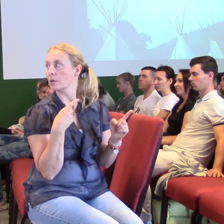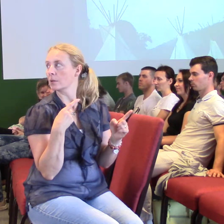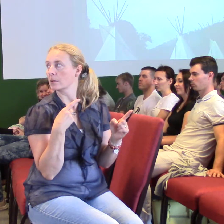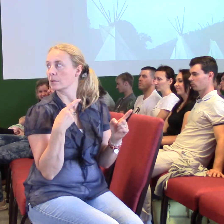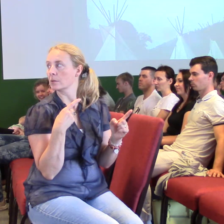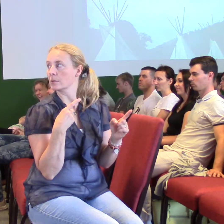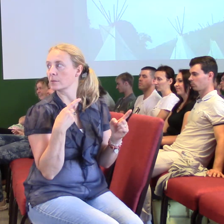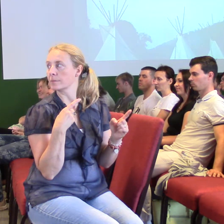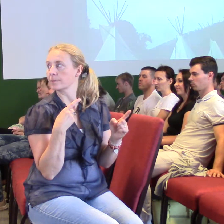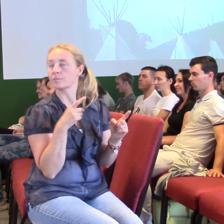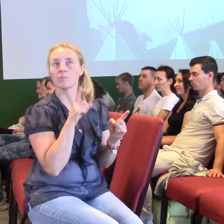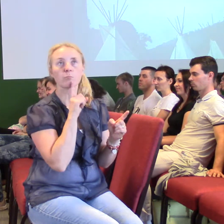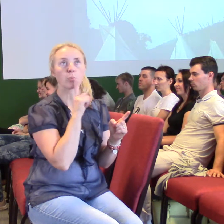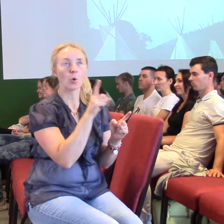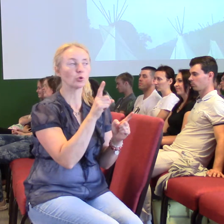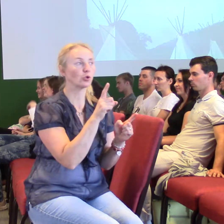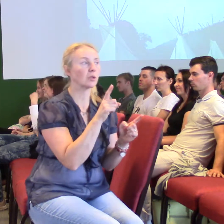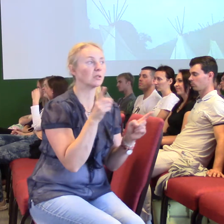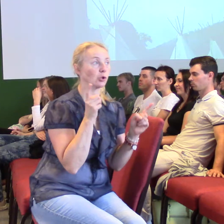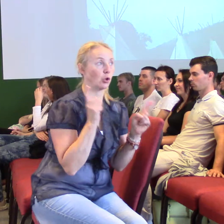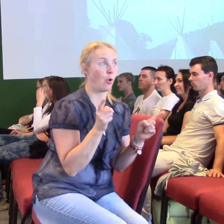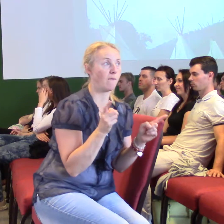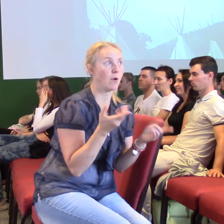A boží slova přináší život.